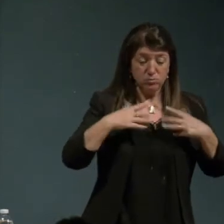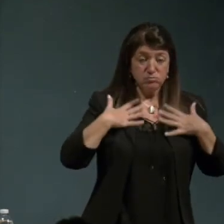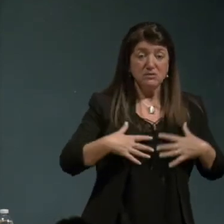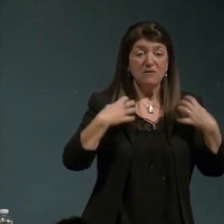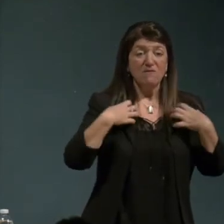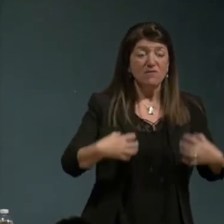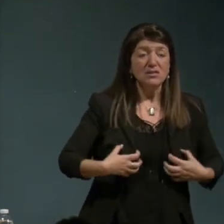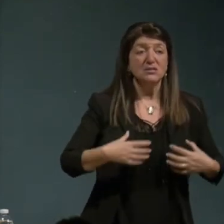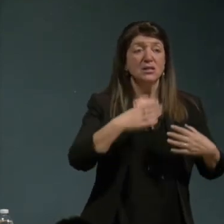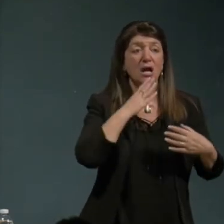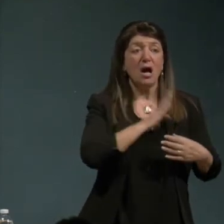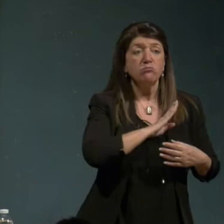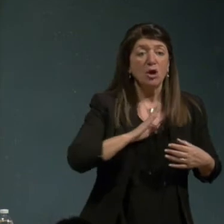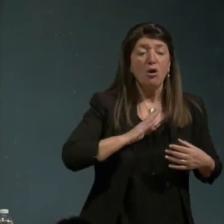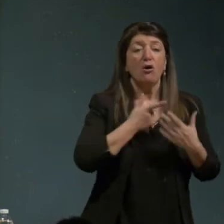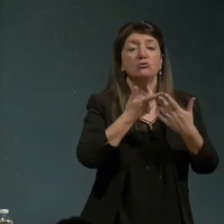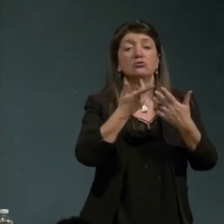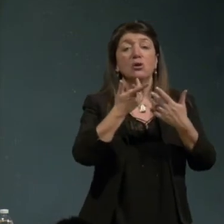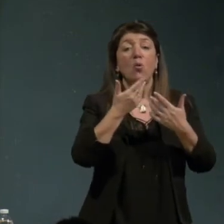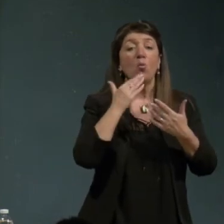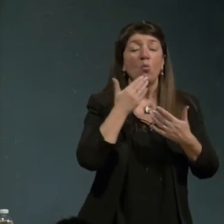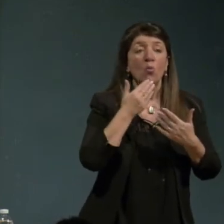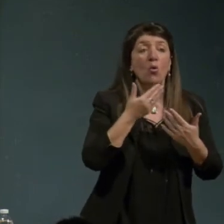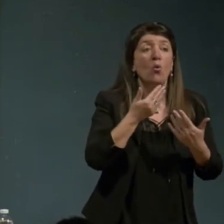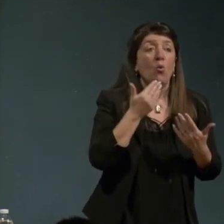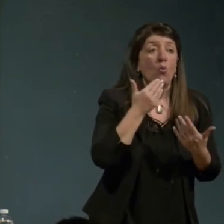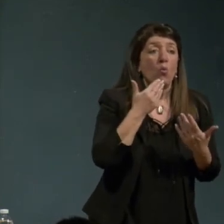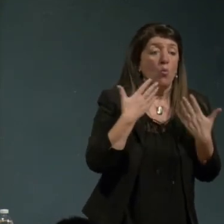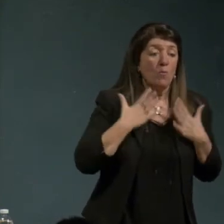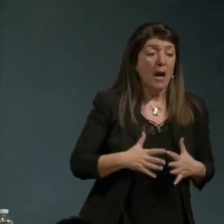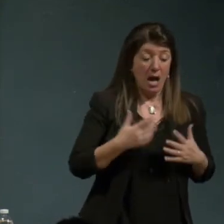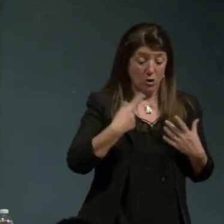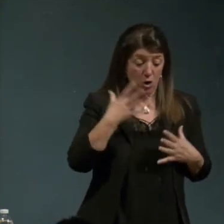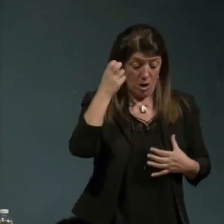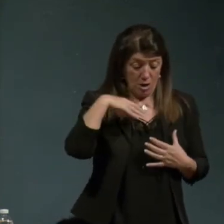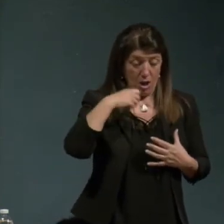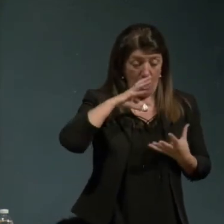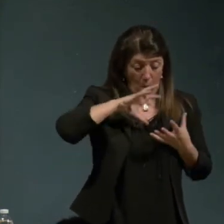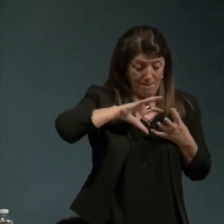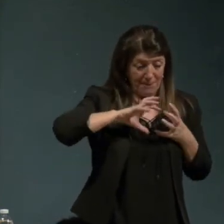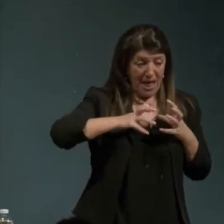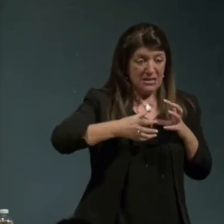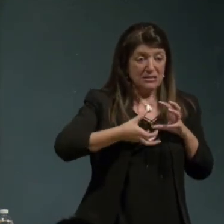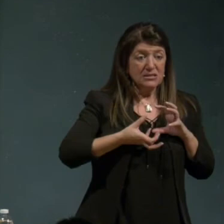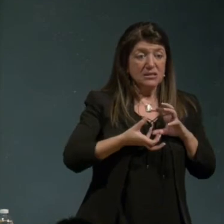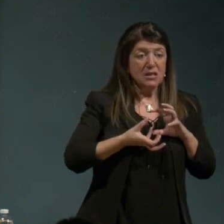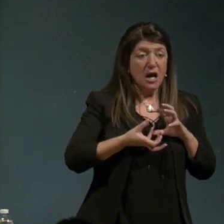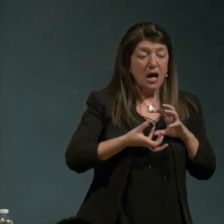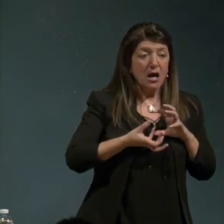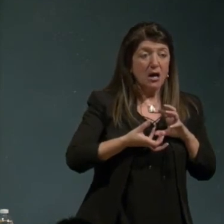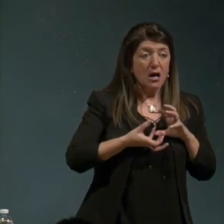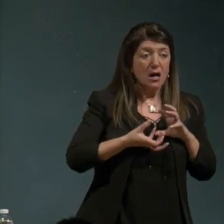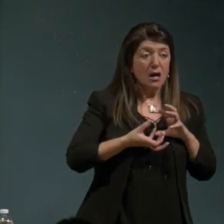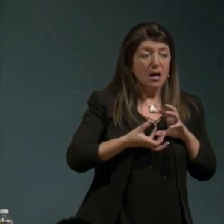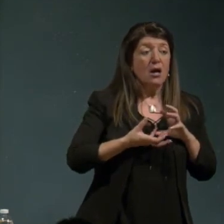dell'umano e la complessità di tutta questa realtà umana che noi è